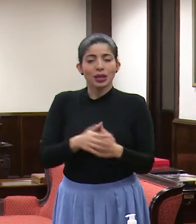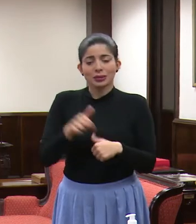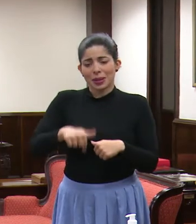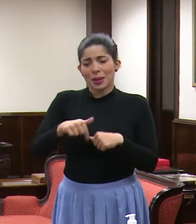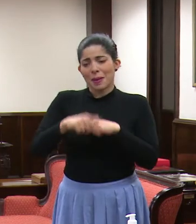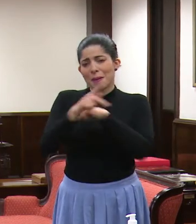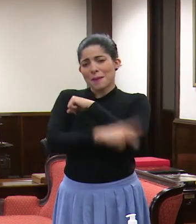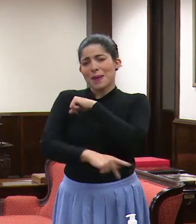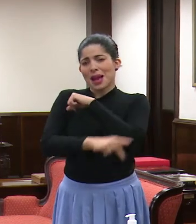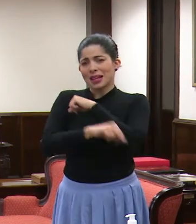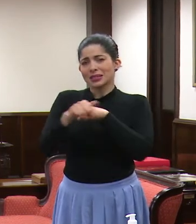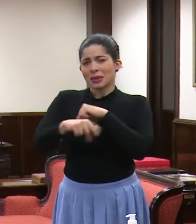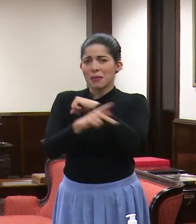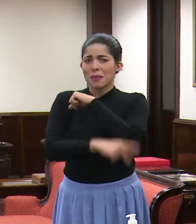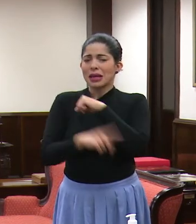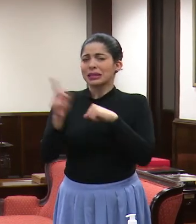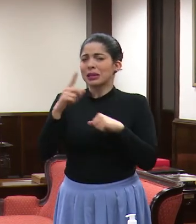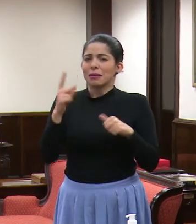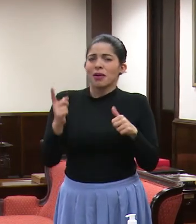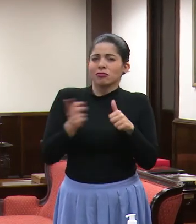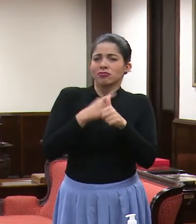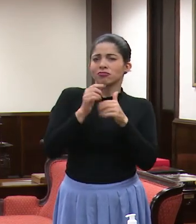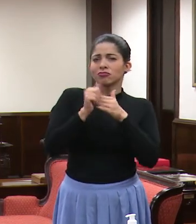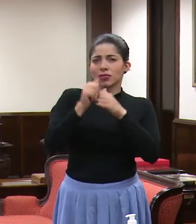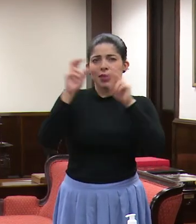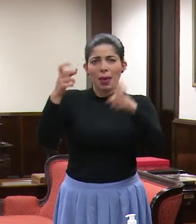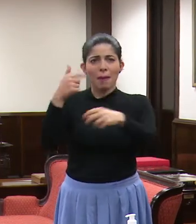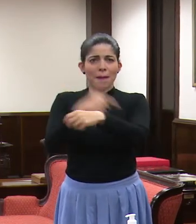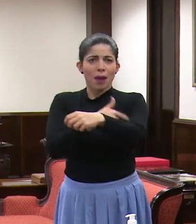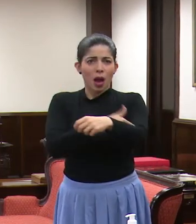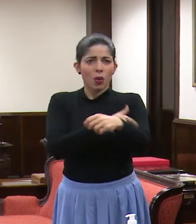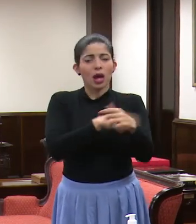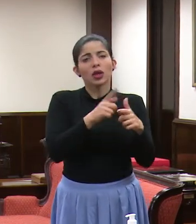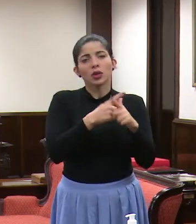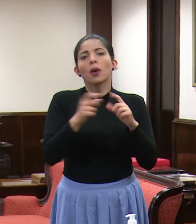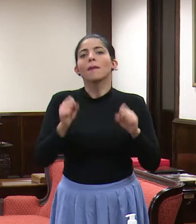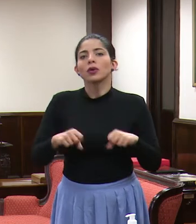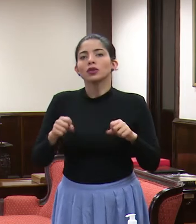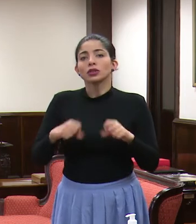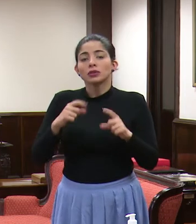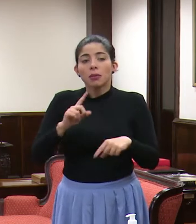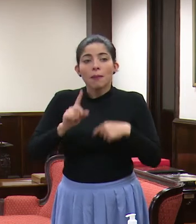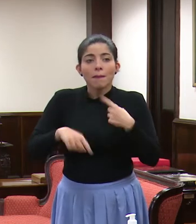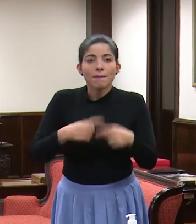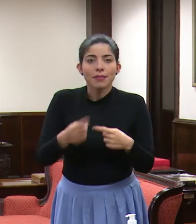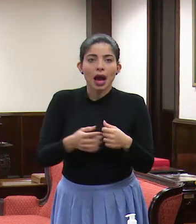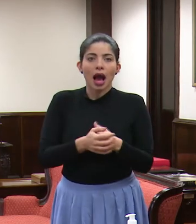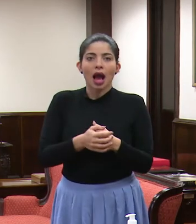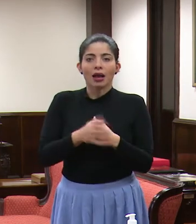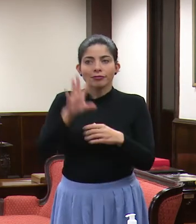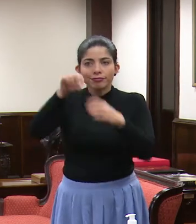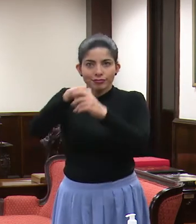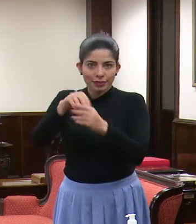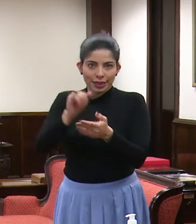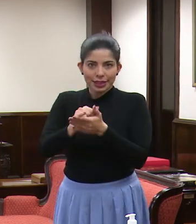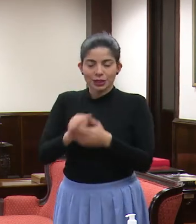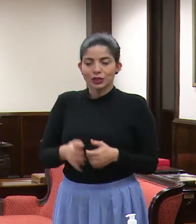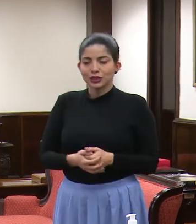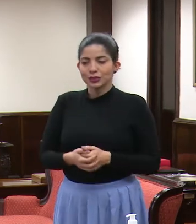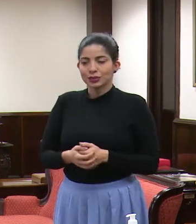El país es un país pionero en el tema de la vacunación y seguramente vamos a estar, ¿cómo se dice?, inmersos en eso.